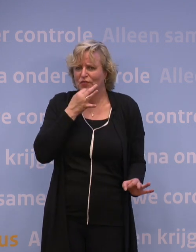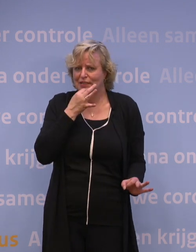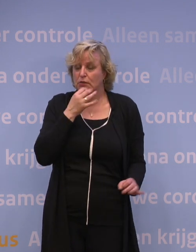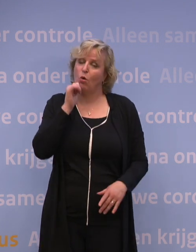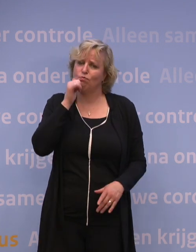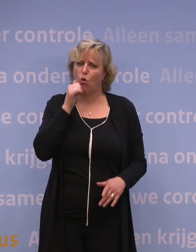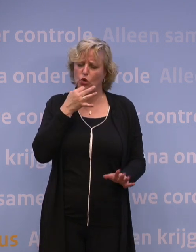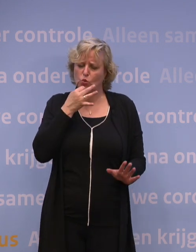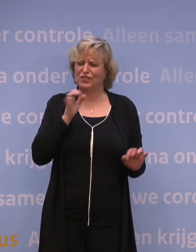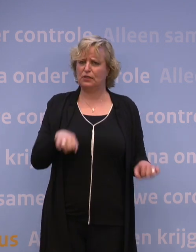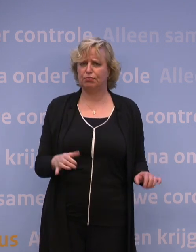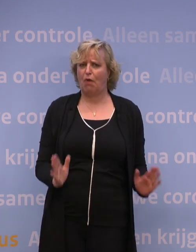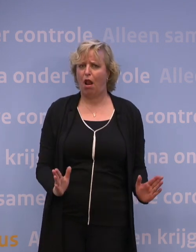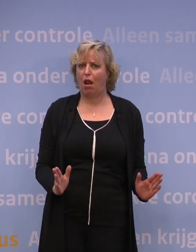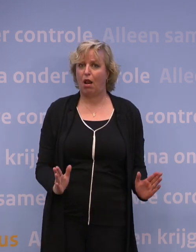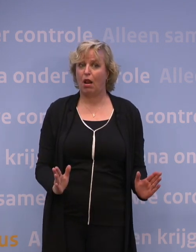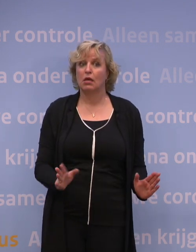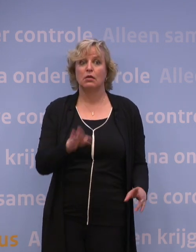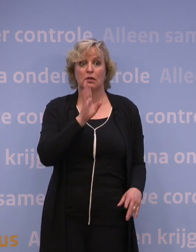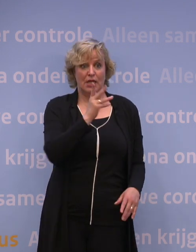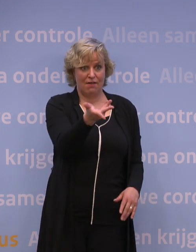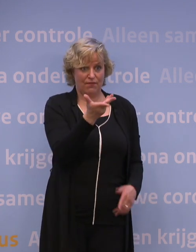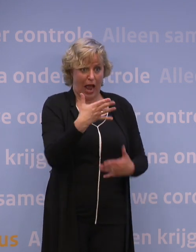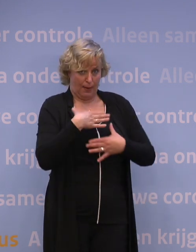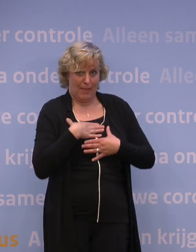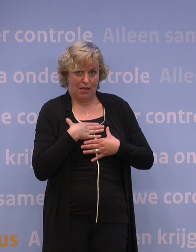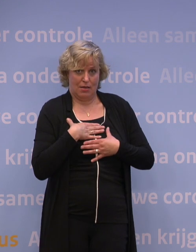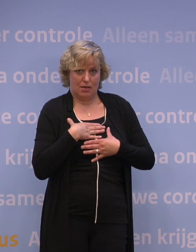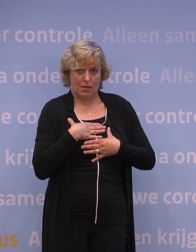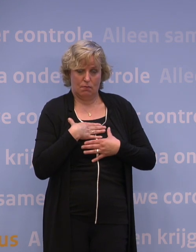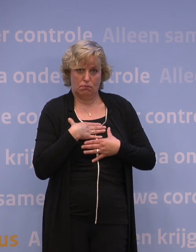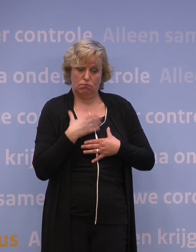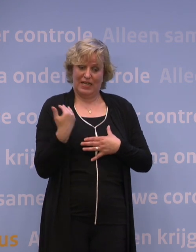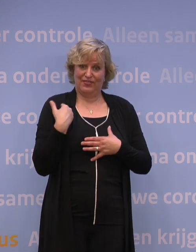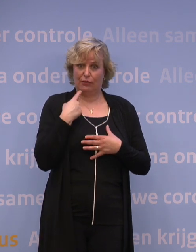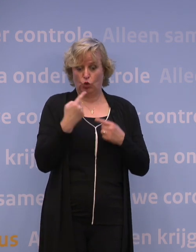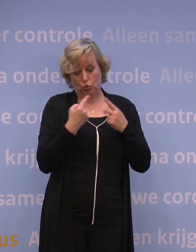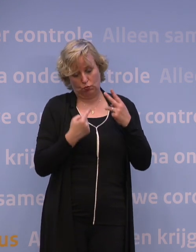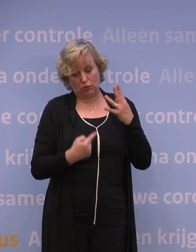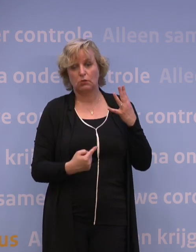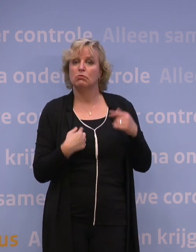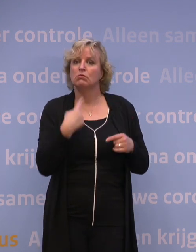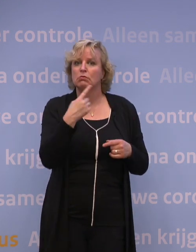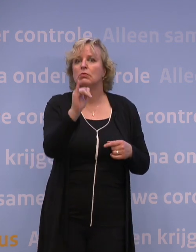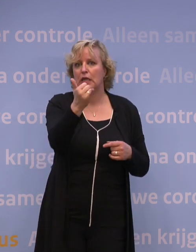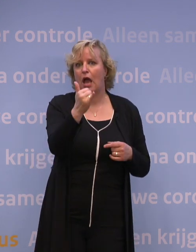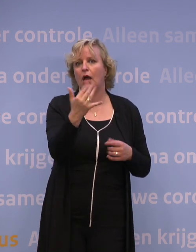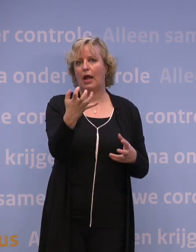morgen effectueren. Maar als u bij nu zou vragen, nou, om de redenen die ik heb genoemd, zou ik zeggen, ja, ik ben voor.